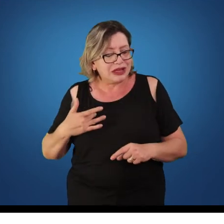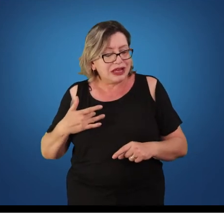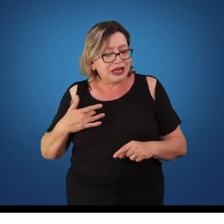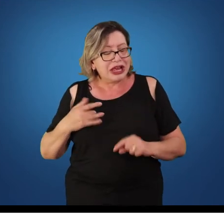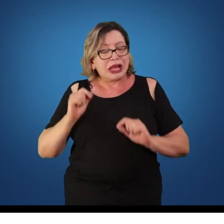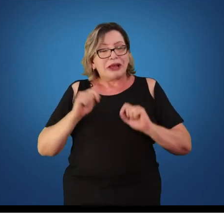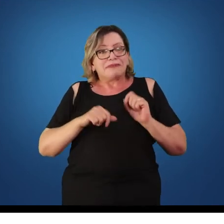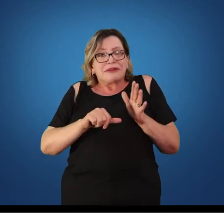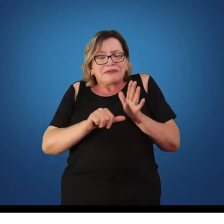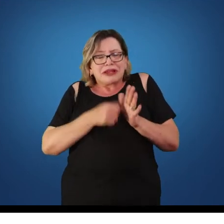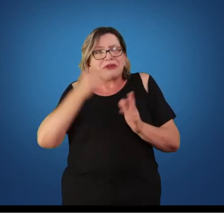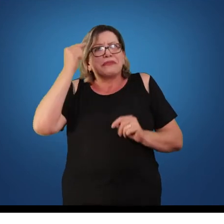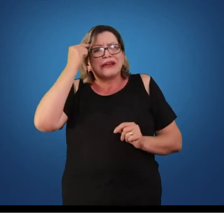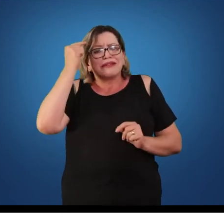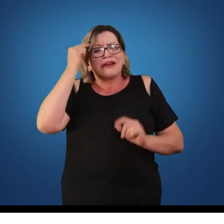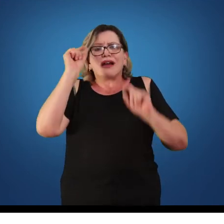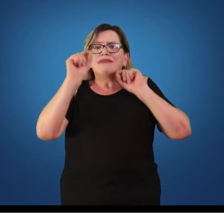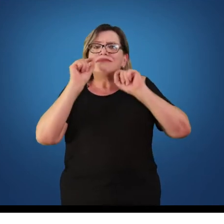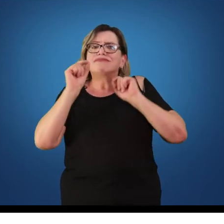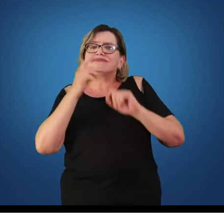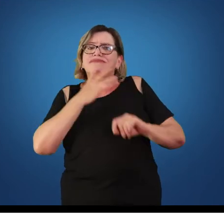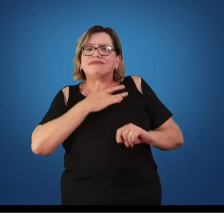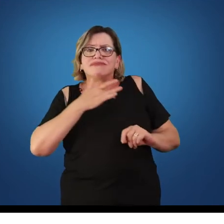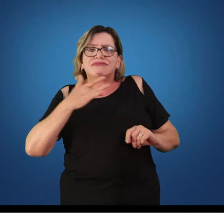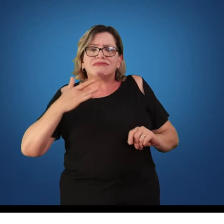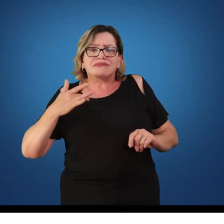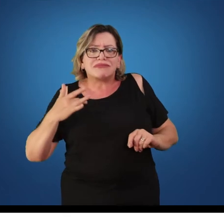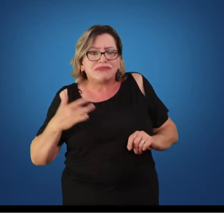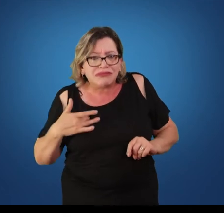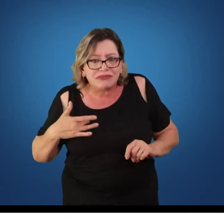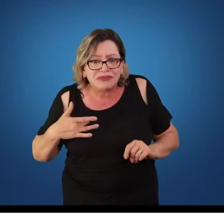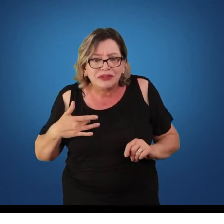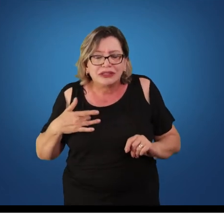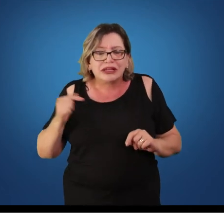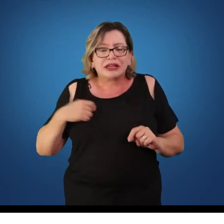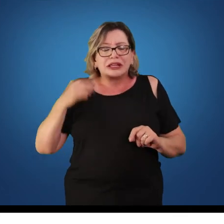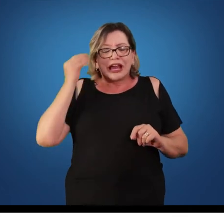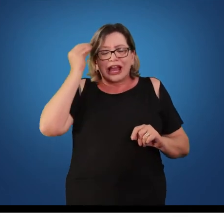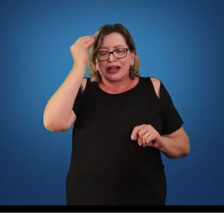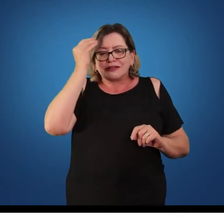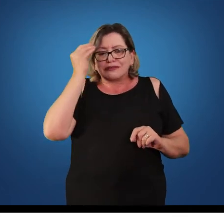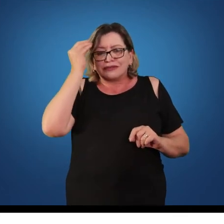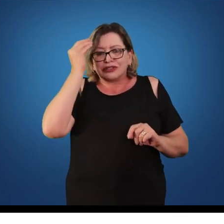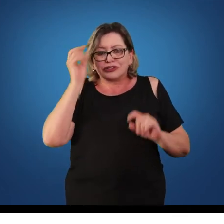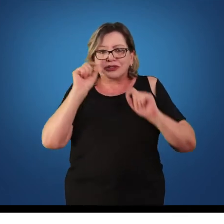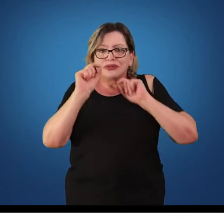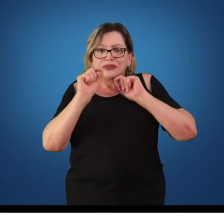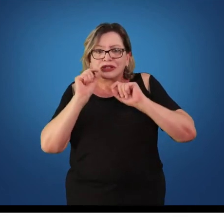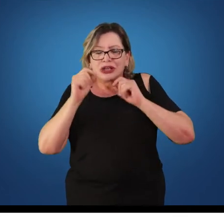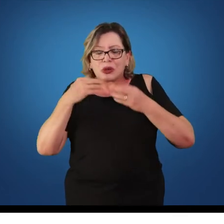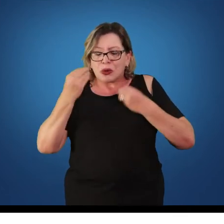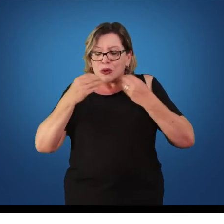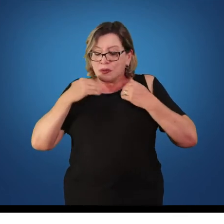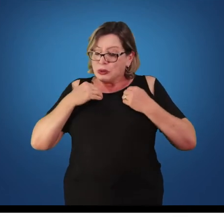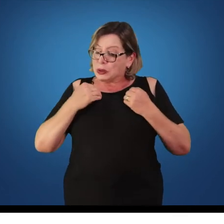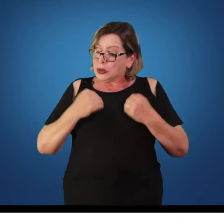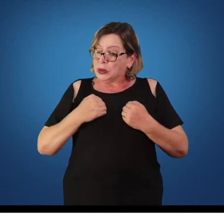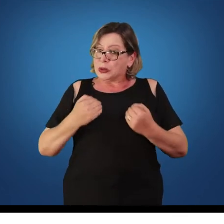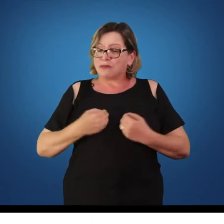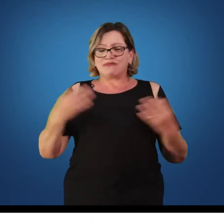E ampliar o nosso conceito de saúde. Refletir um pouquinho sobre a concepção de corpo. O que é o corpo perfeito? Que tipo